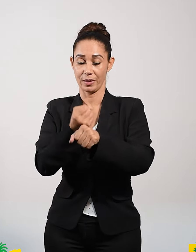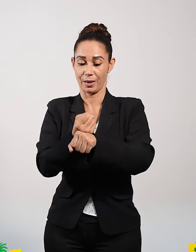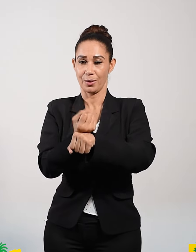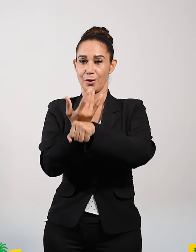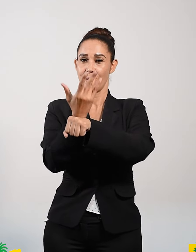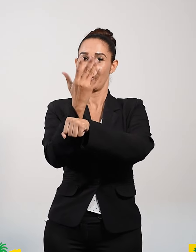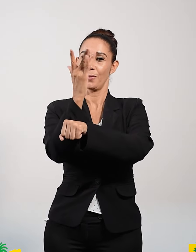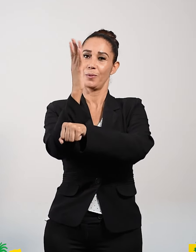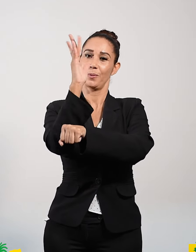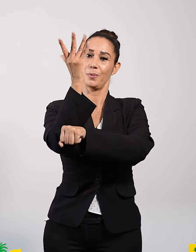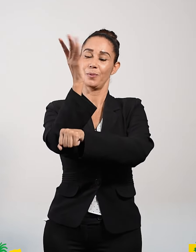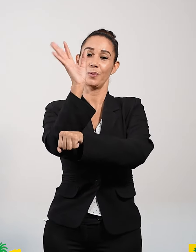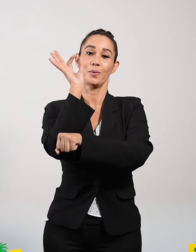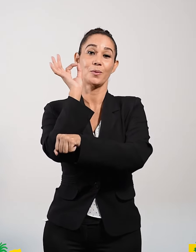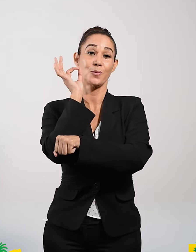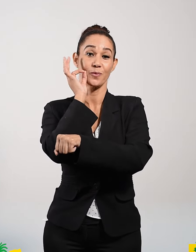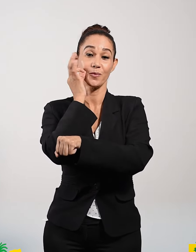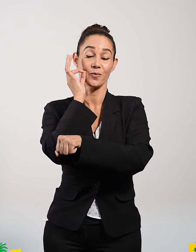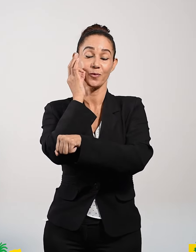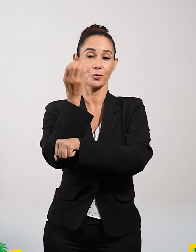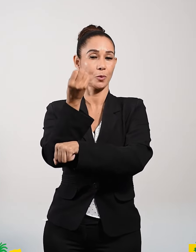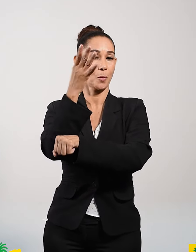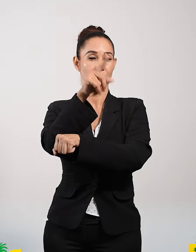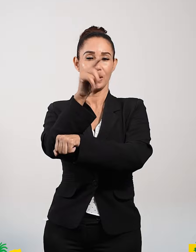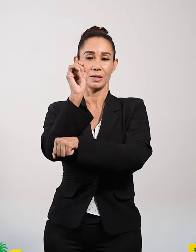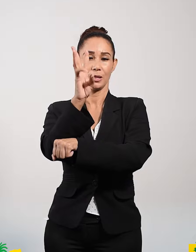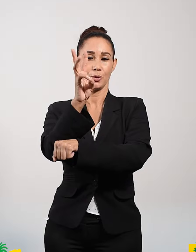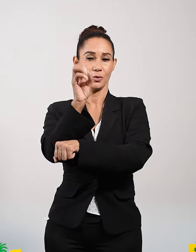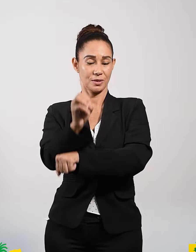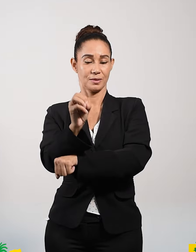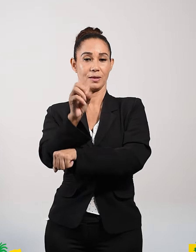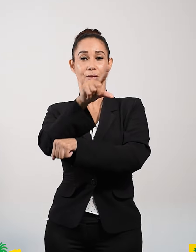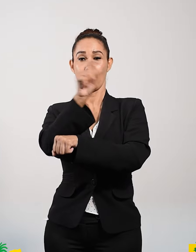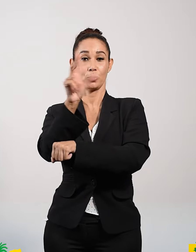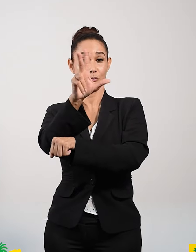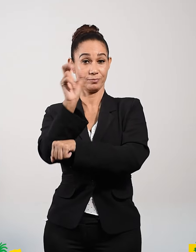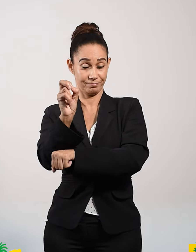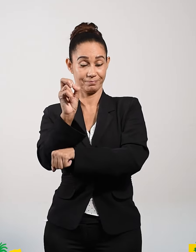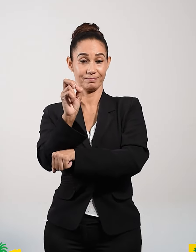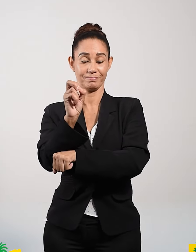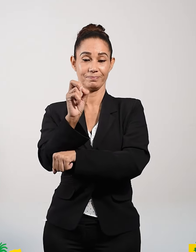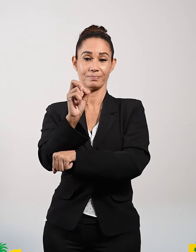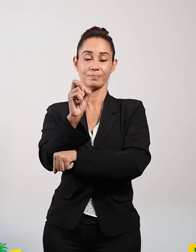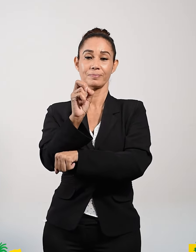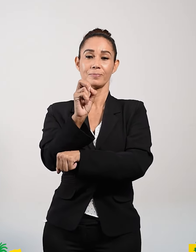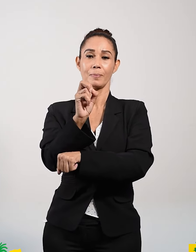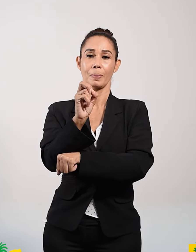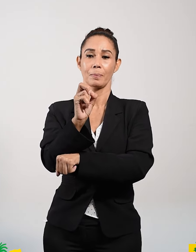Unos ciento, otros sesenta, otros treinta. El que tenga